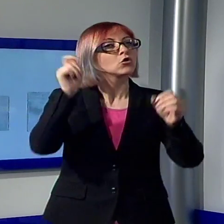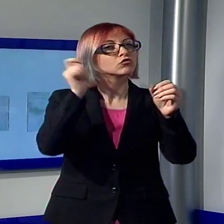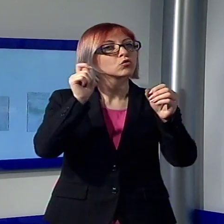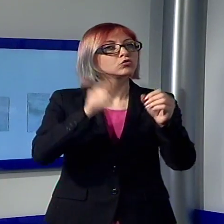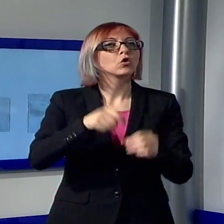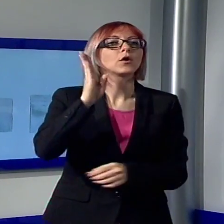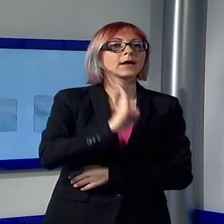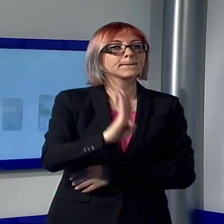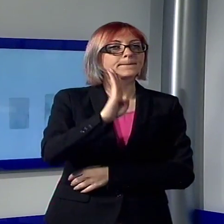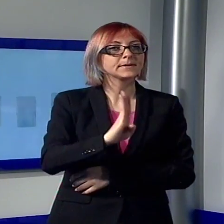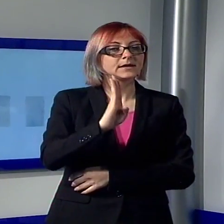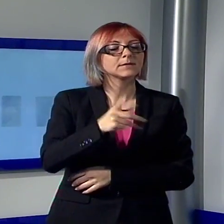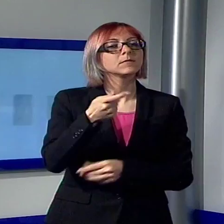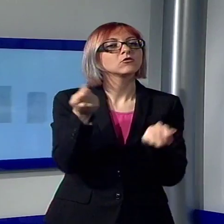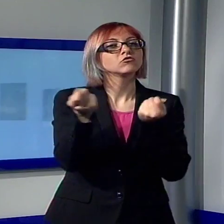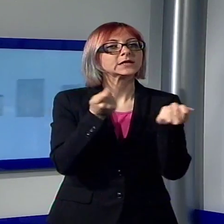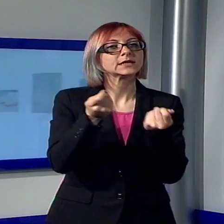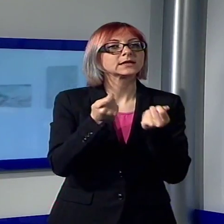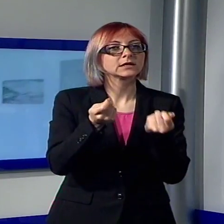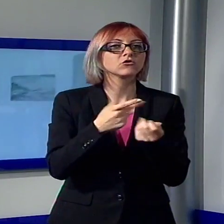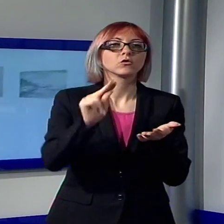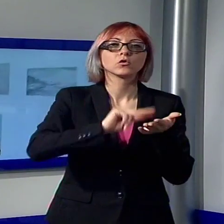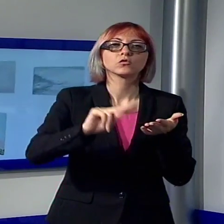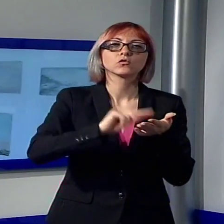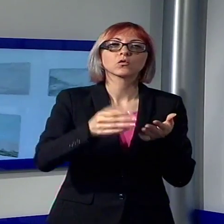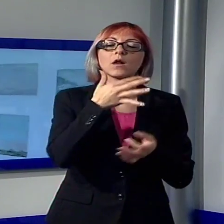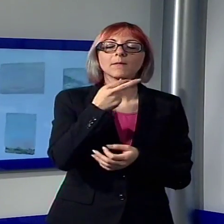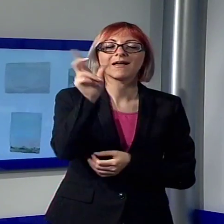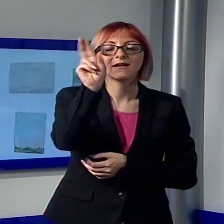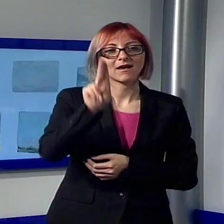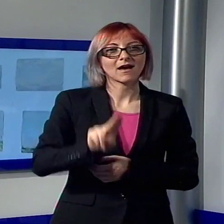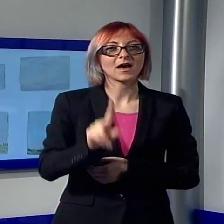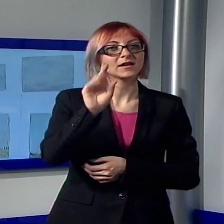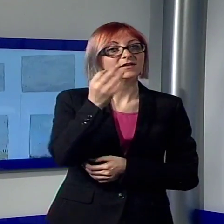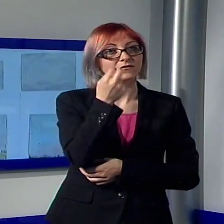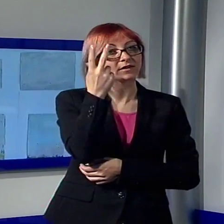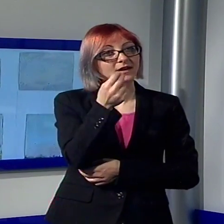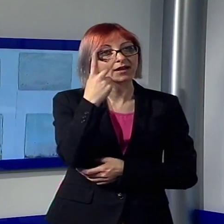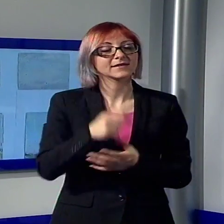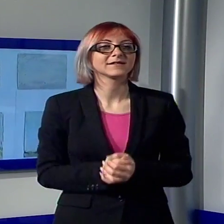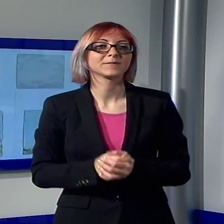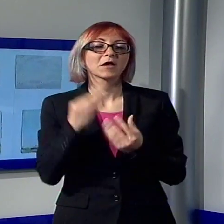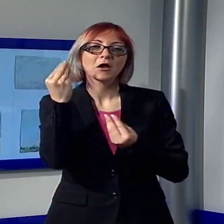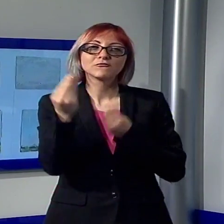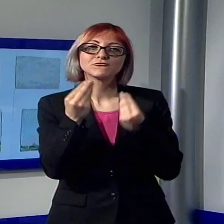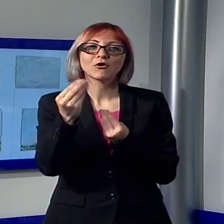pittura dell'Accademia di Belle Arti di Firenze, questi giovani artisti sono tornati a rivisitare pittoricamente i luoghi